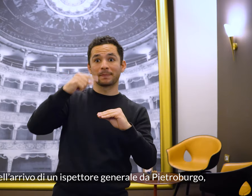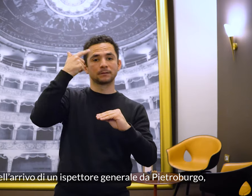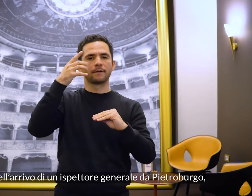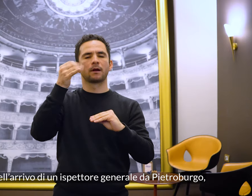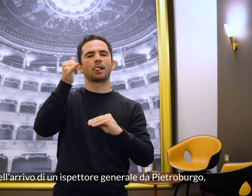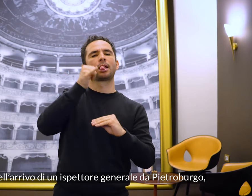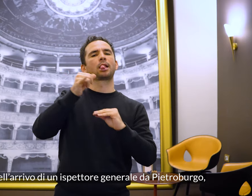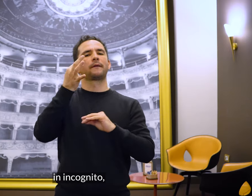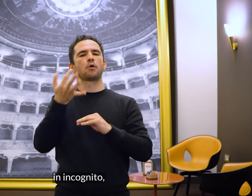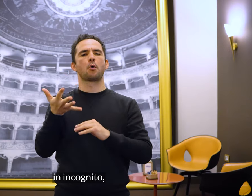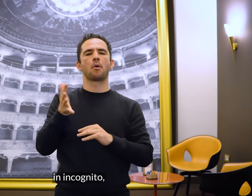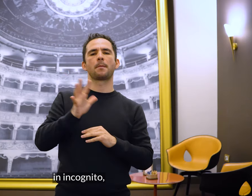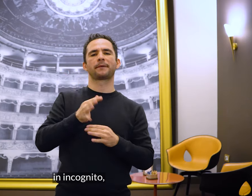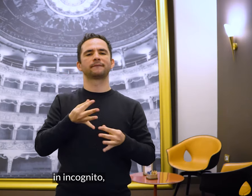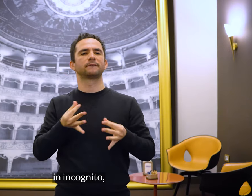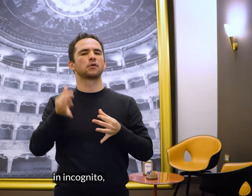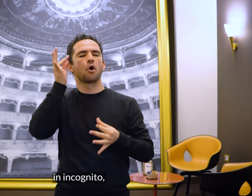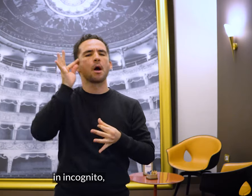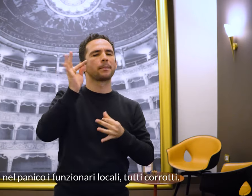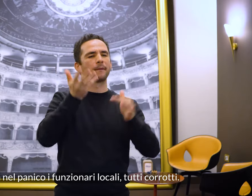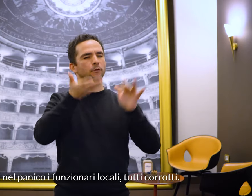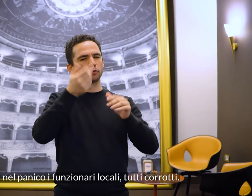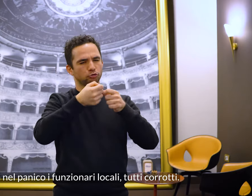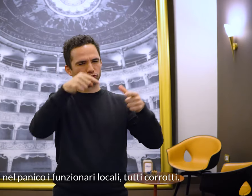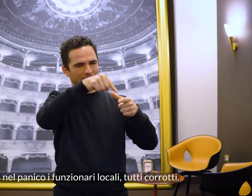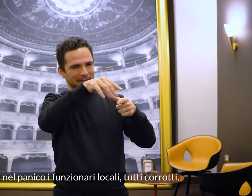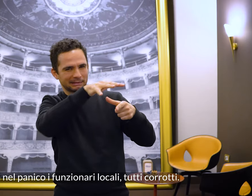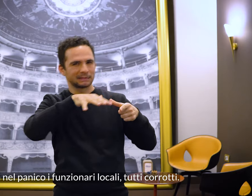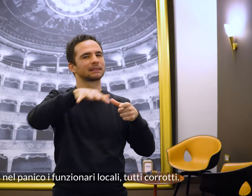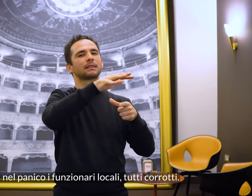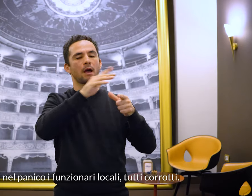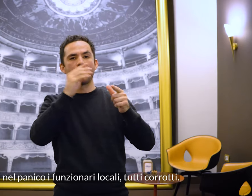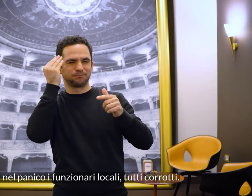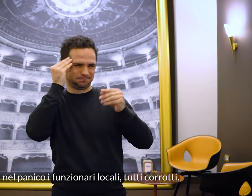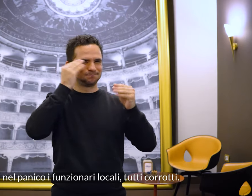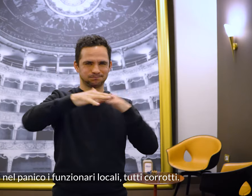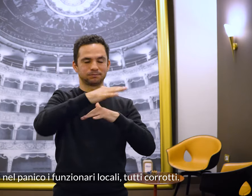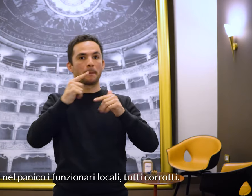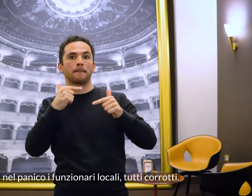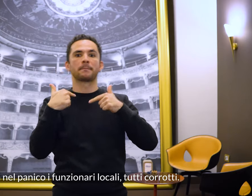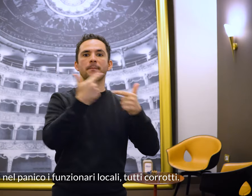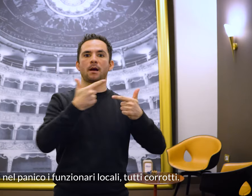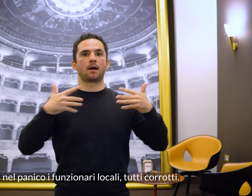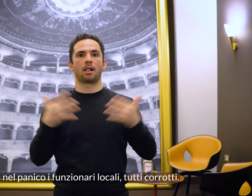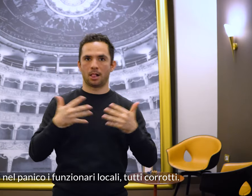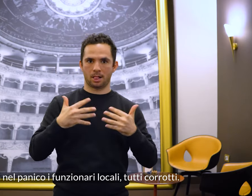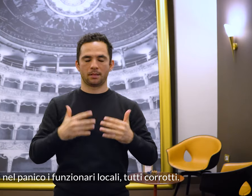Pietroburgo, in incognito, getta nel panico i funzionari locali, tutti